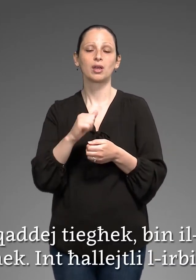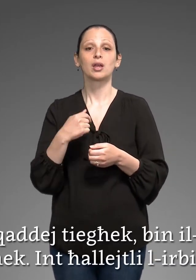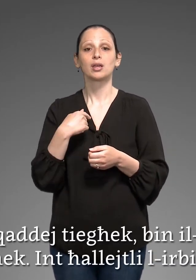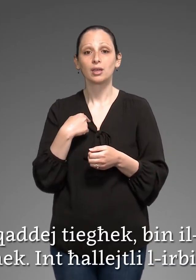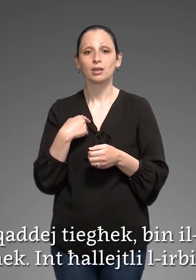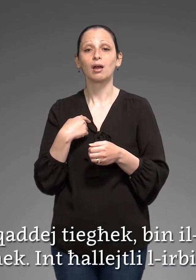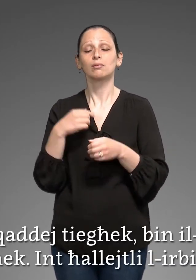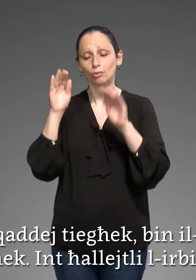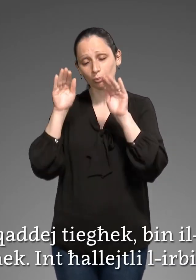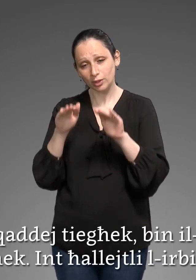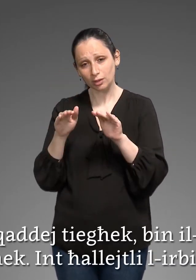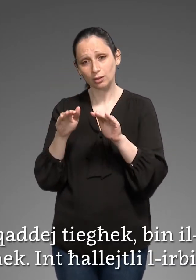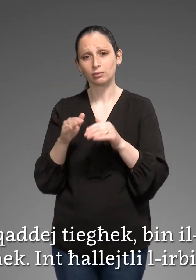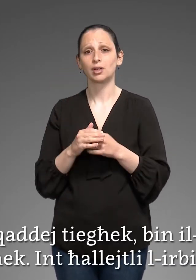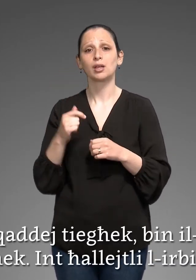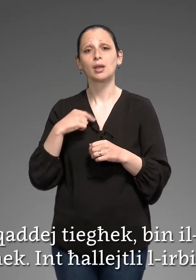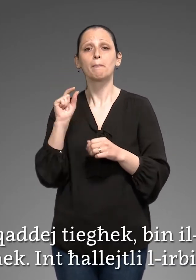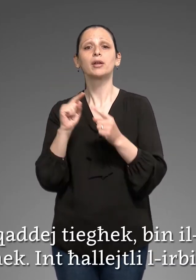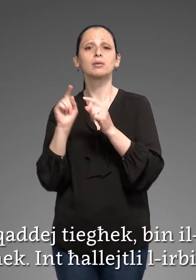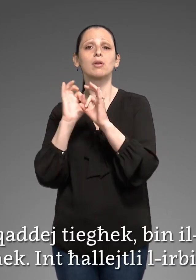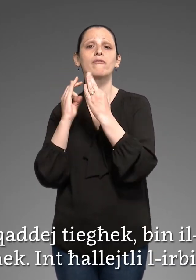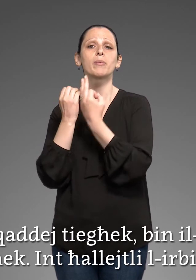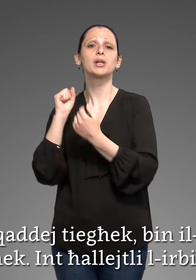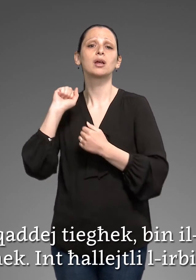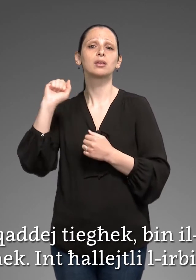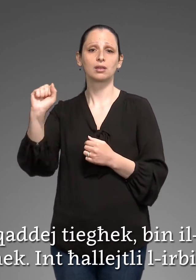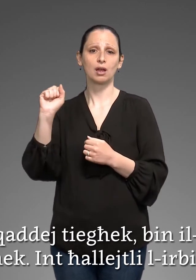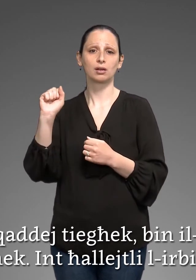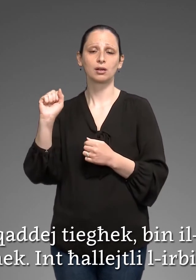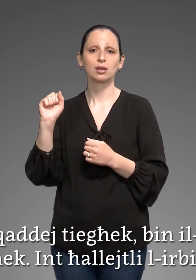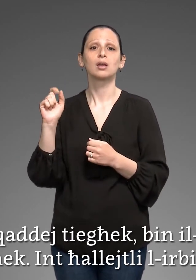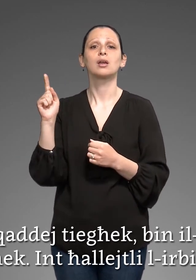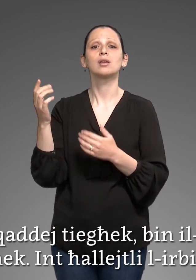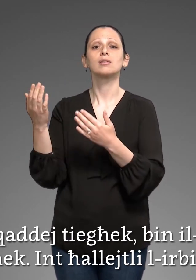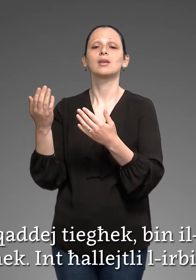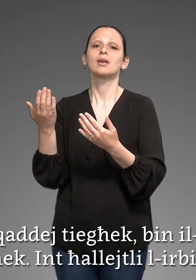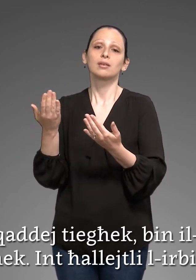tijjaq Bin il-qaddajja tijjaq Int ħallajt li l-irbid tijjaħ